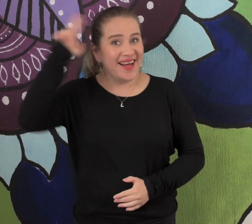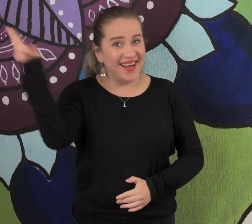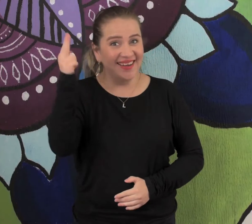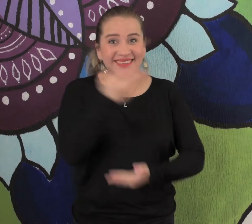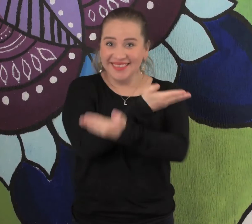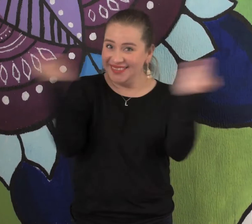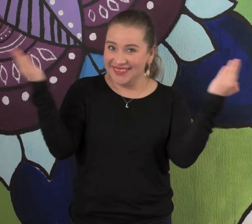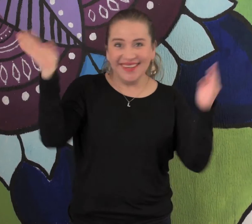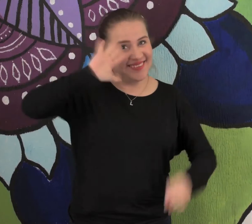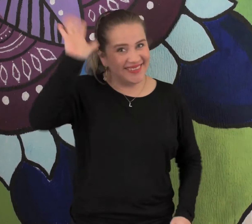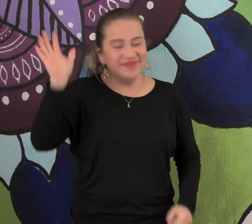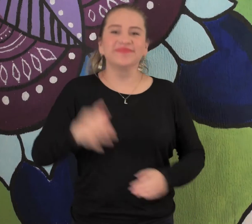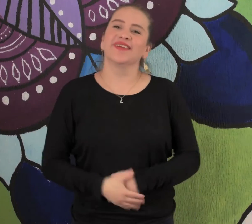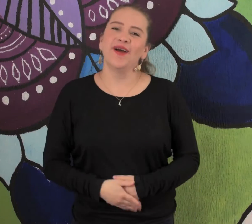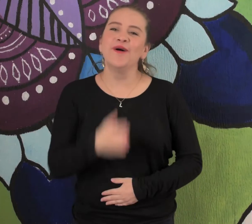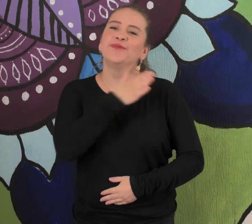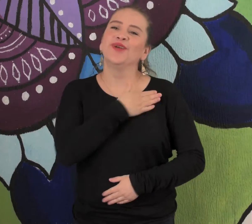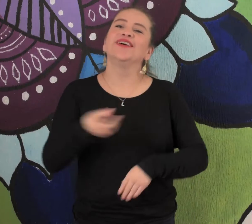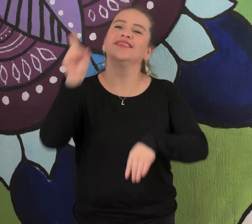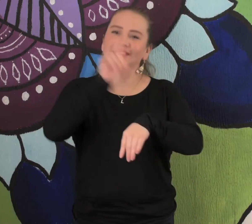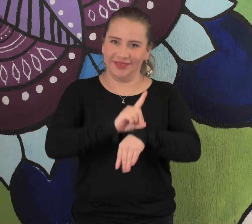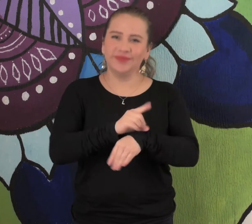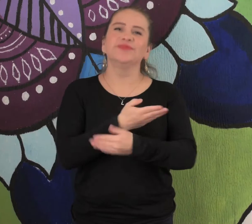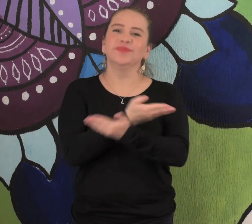Hola, hola a todos. Buenos días.